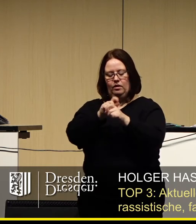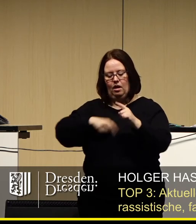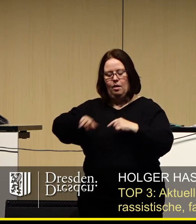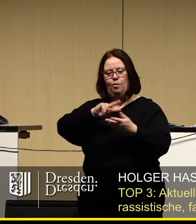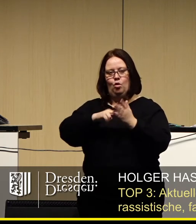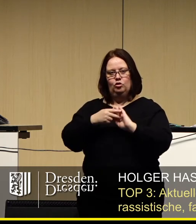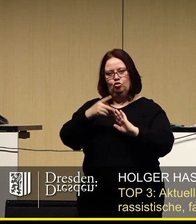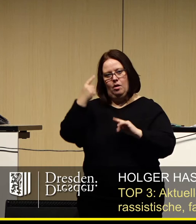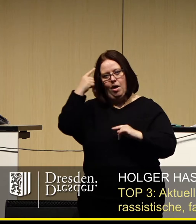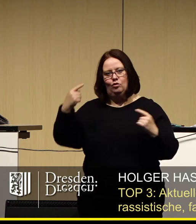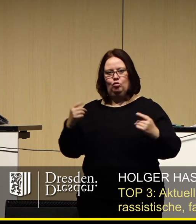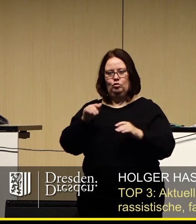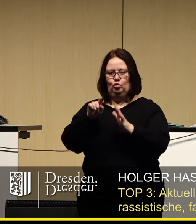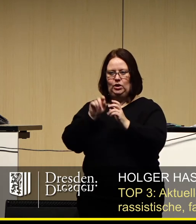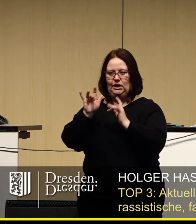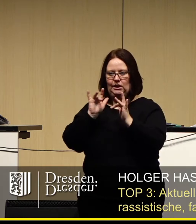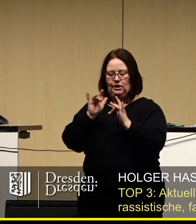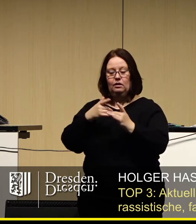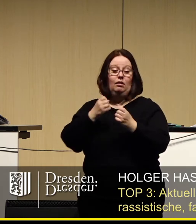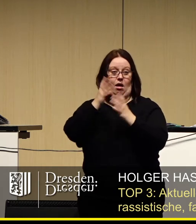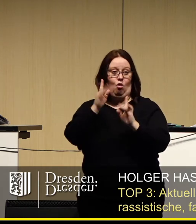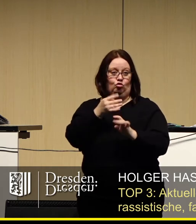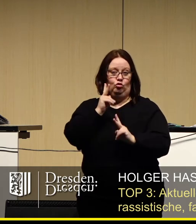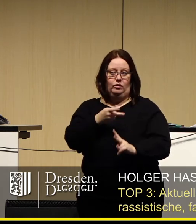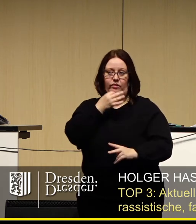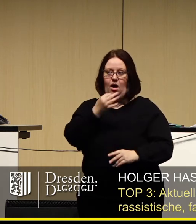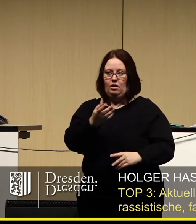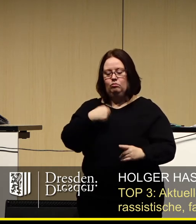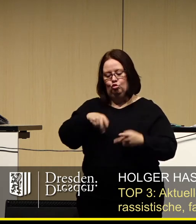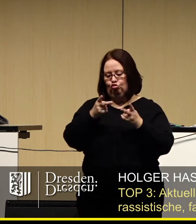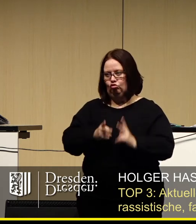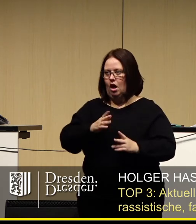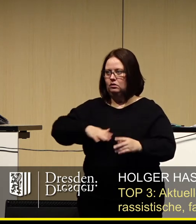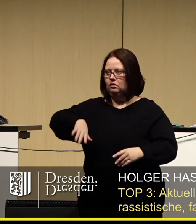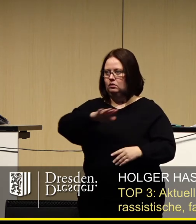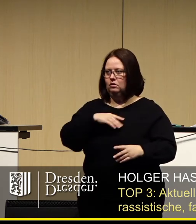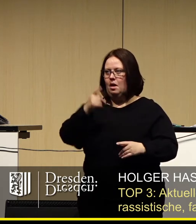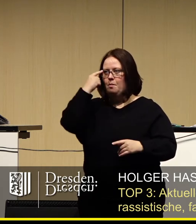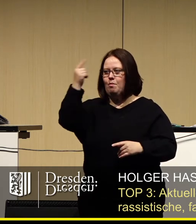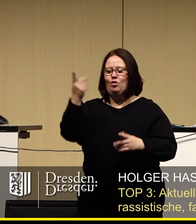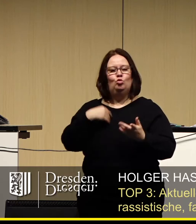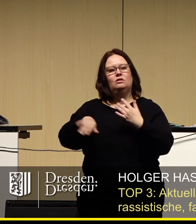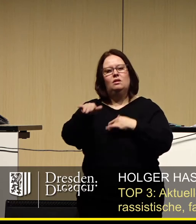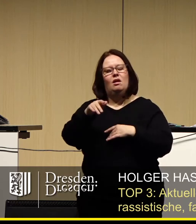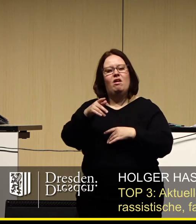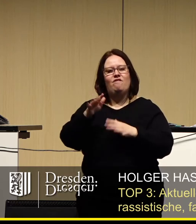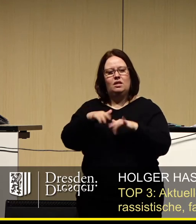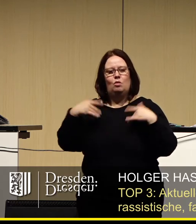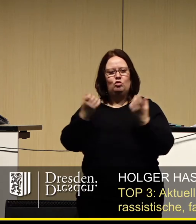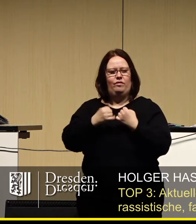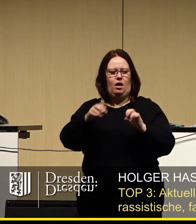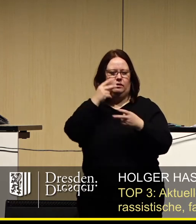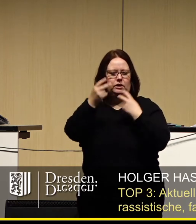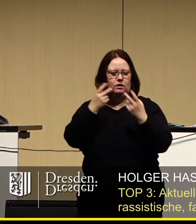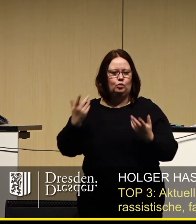politischen Meinungsstreit zu kritisieren, stellt sich natürlich die Frage, wie es in unserer Stadt um die Meinungs- und Versammlungsfreiheit bestellt ist.